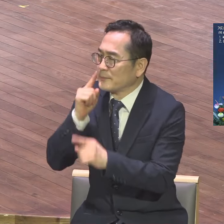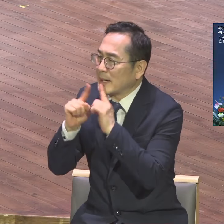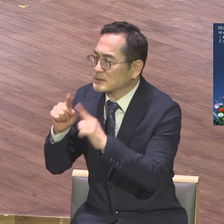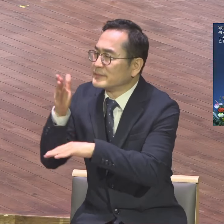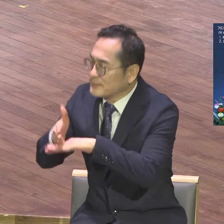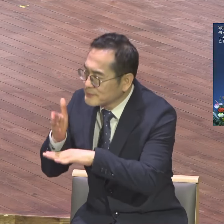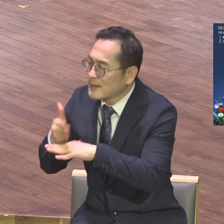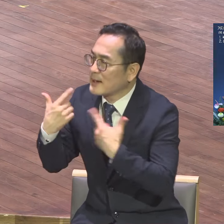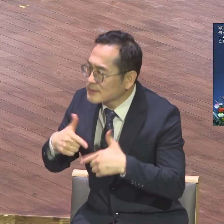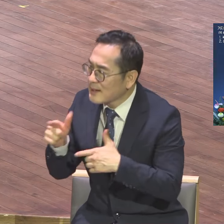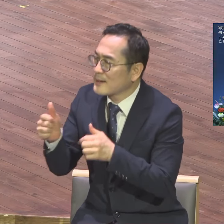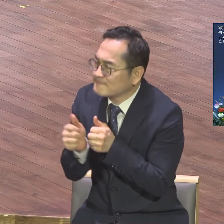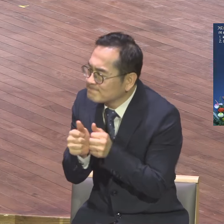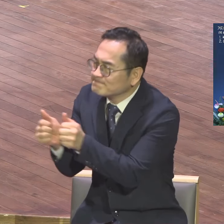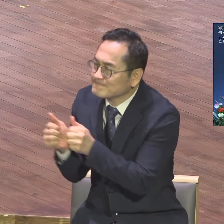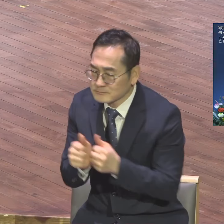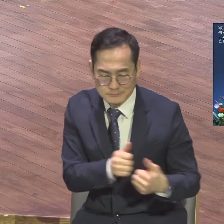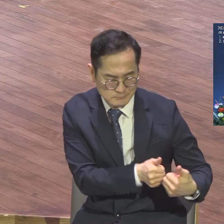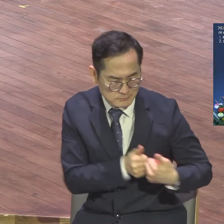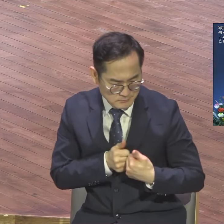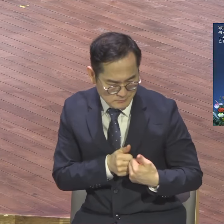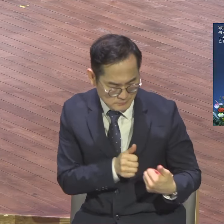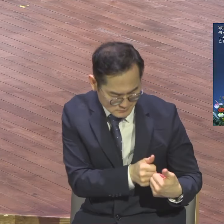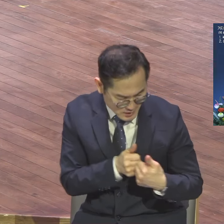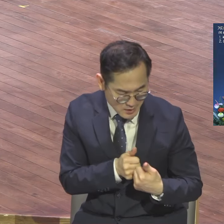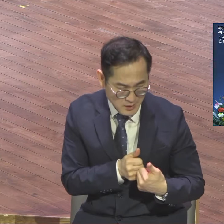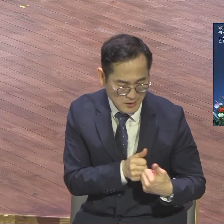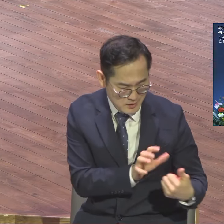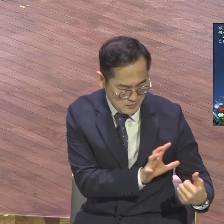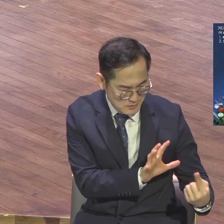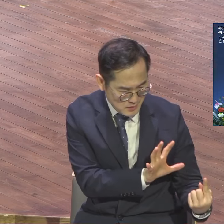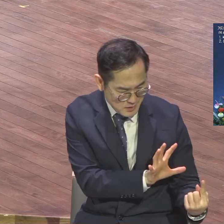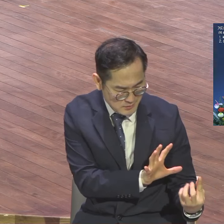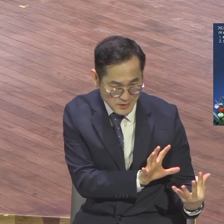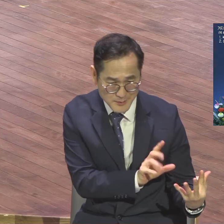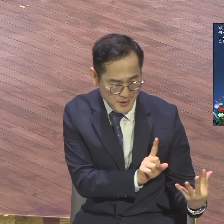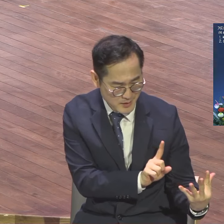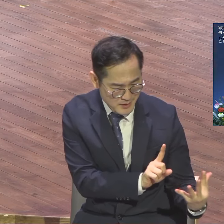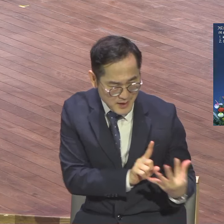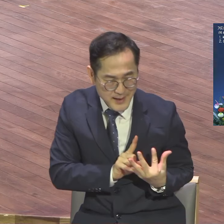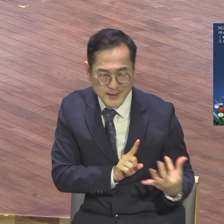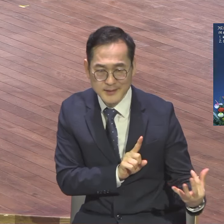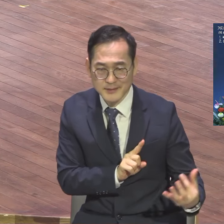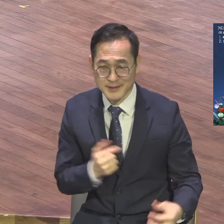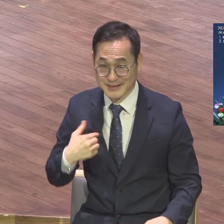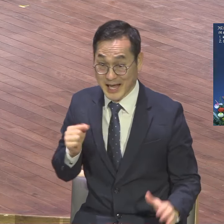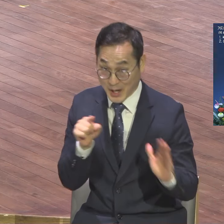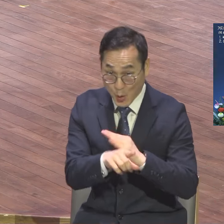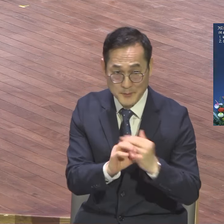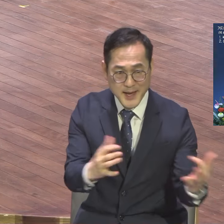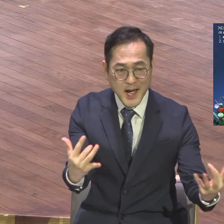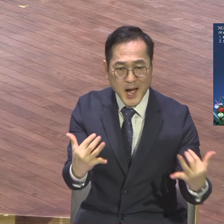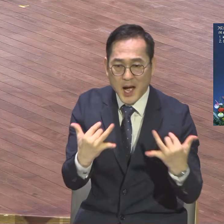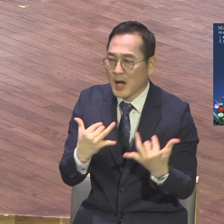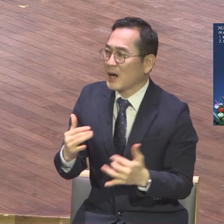제자 있어야 돼요. 그래서 여러분이 가면 사람들이 몰려들여야 돼요. 몰려들여야 될 게 어디 가든지